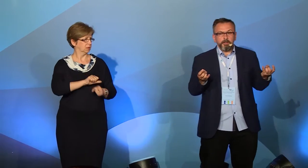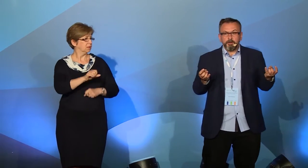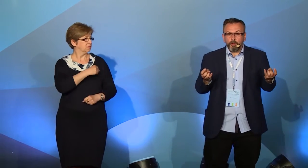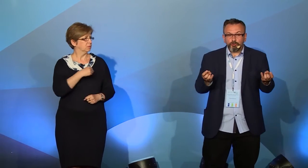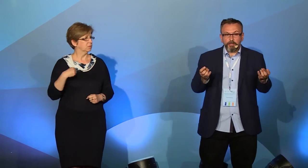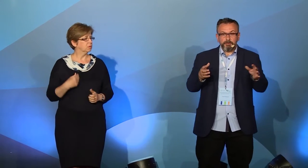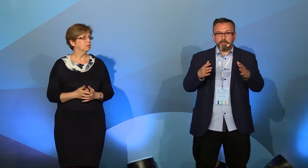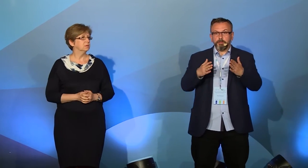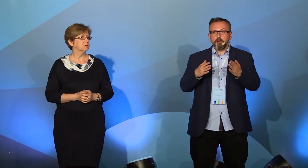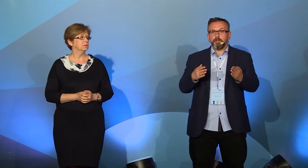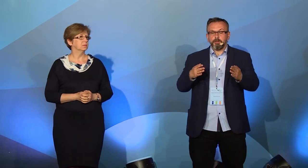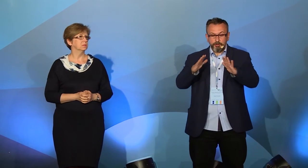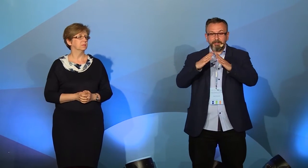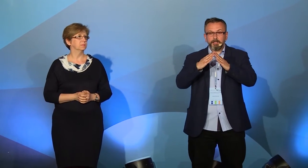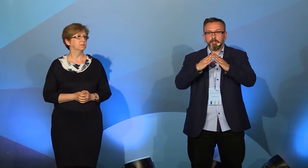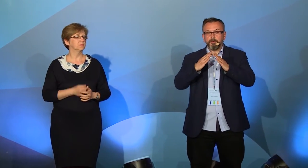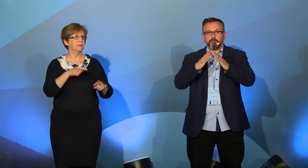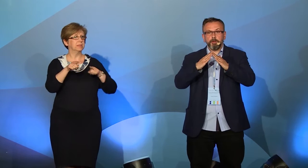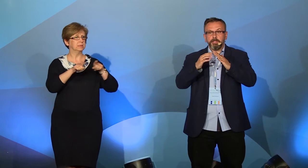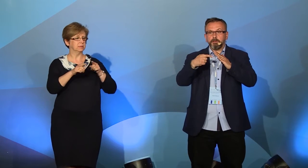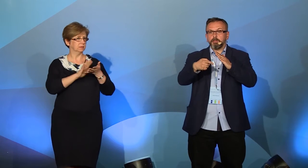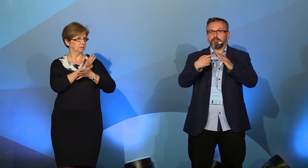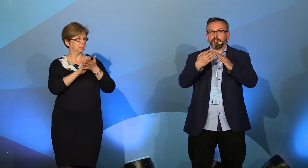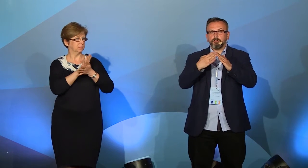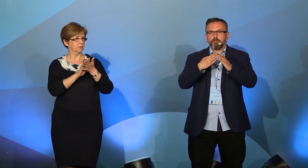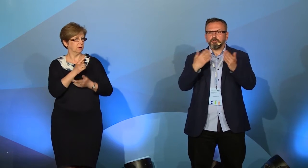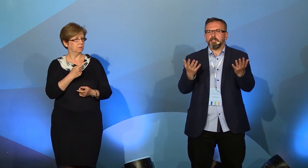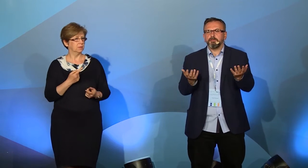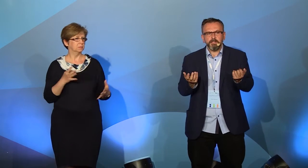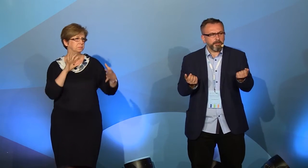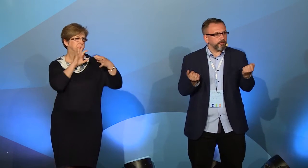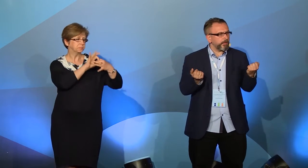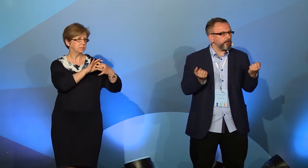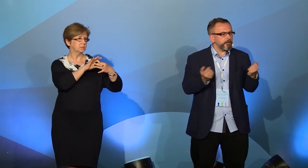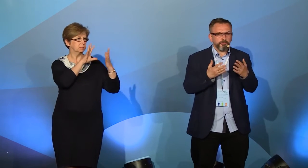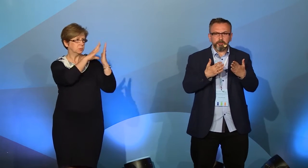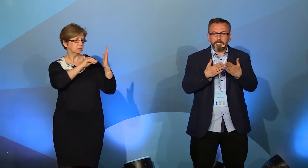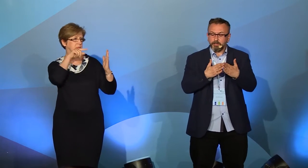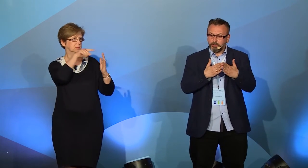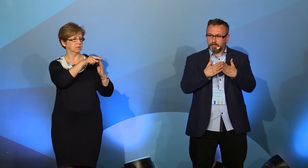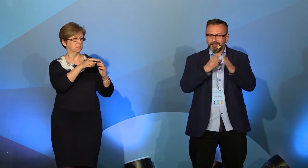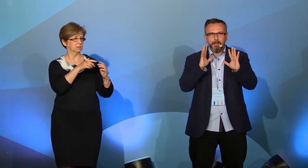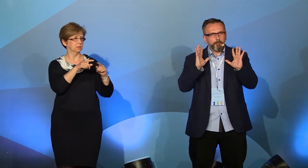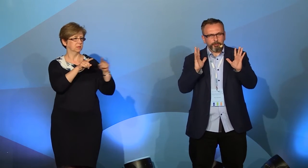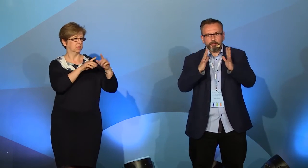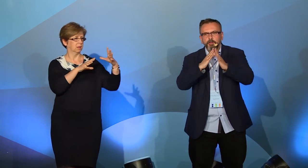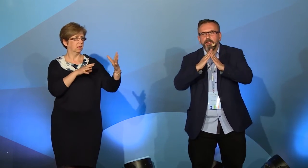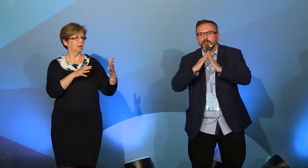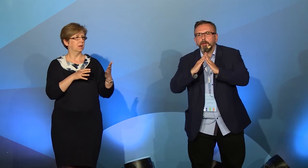To, że języki migowe, że znaki migowe przypominają to, do czego się odnoszą, traktowane jest jako jakaś forma